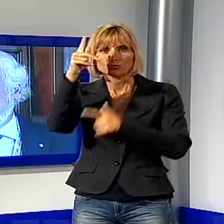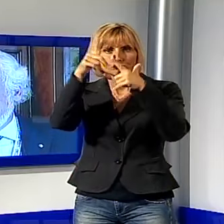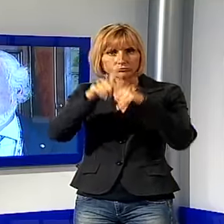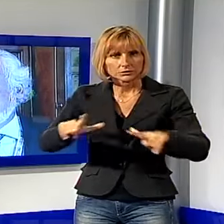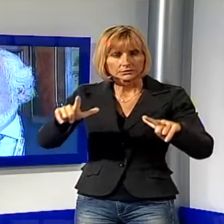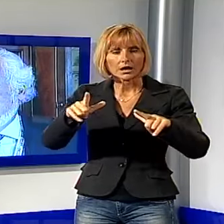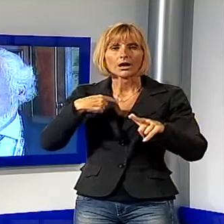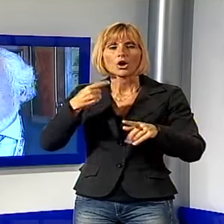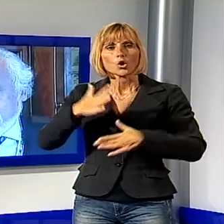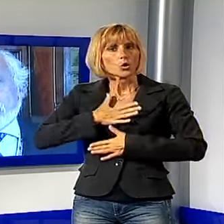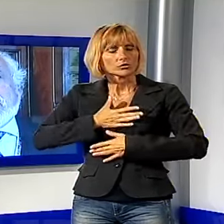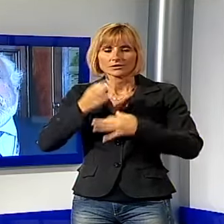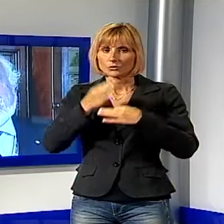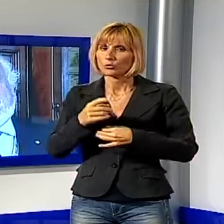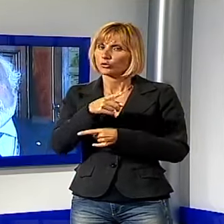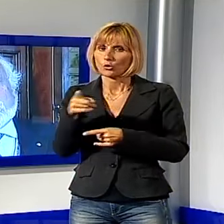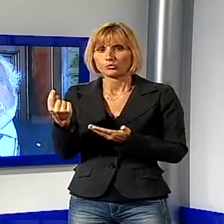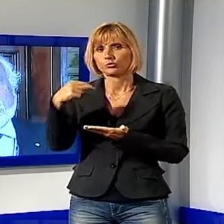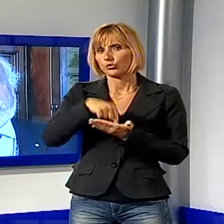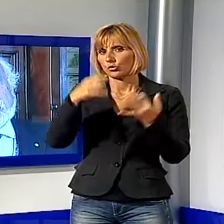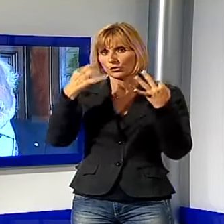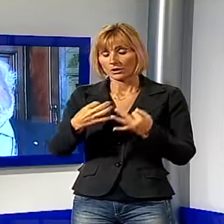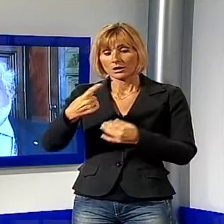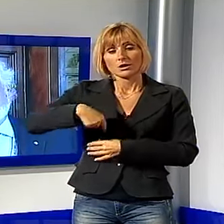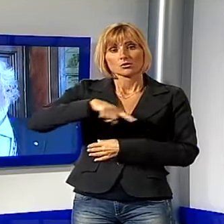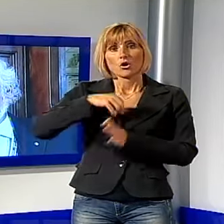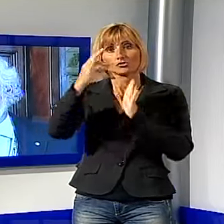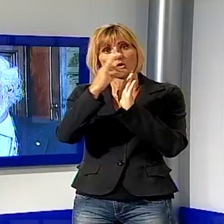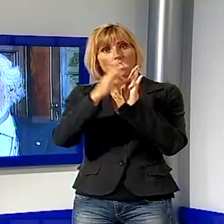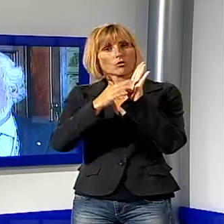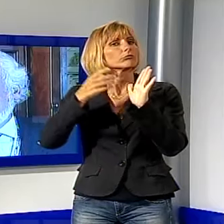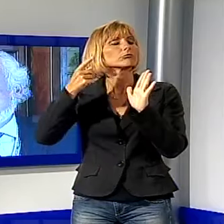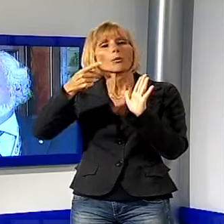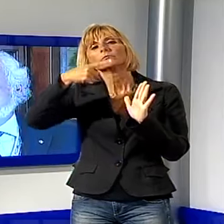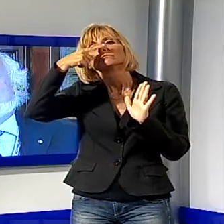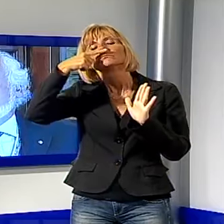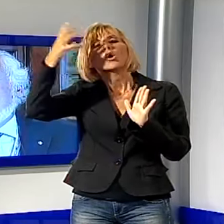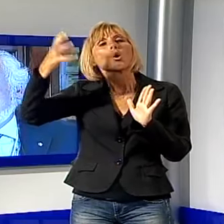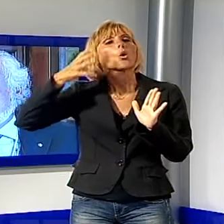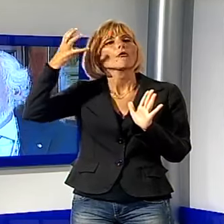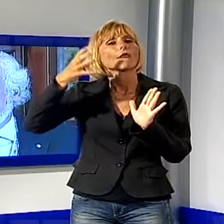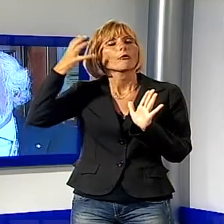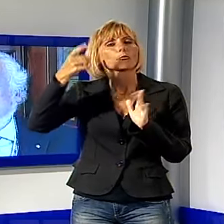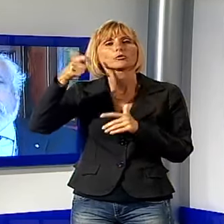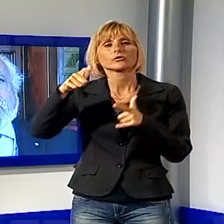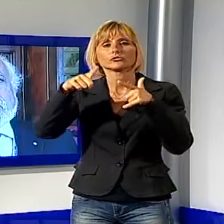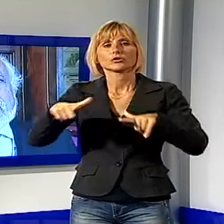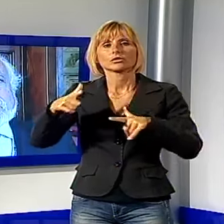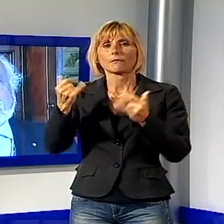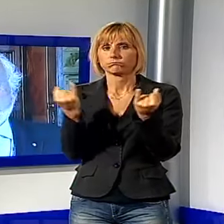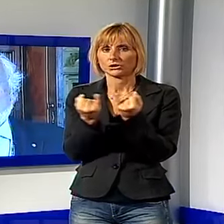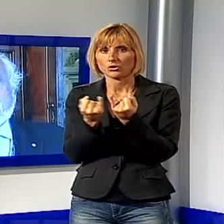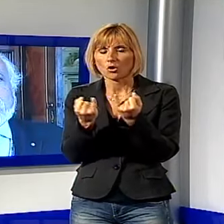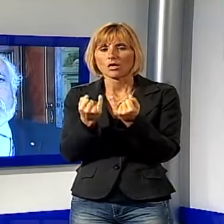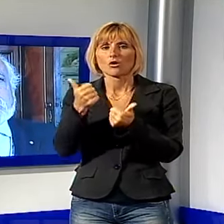entusiasti, torneranno, eccetera. Per il nostro ordine è un vanto, perché una città piccola relativamente alle